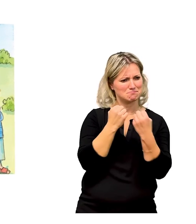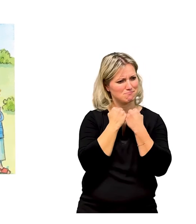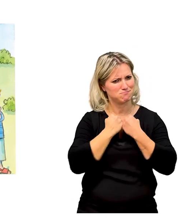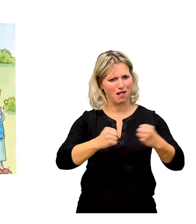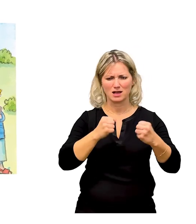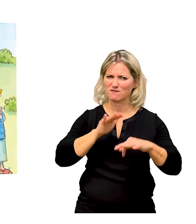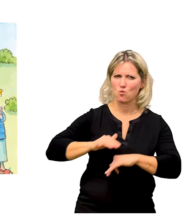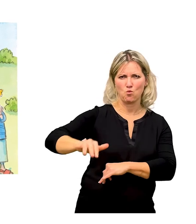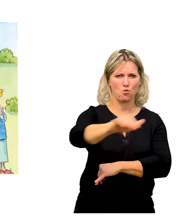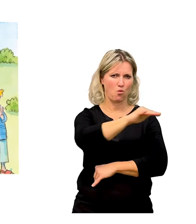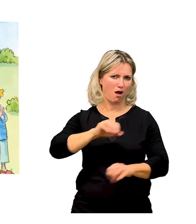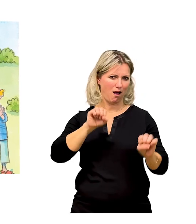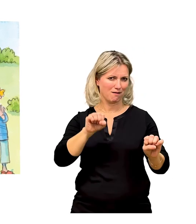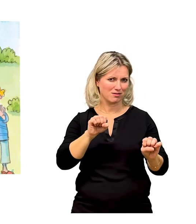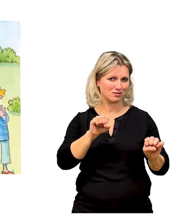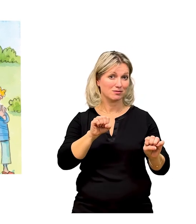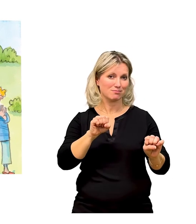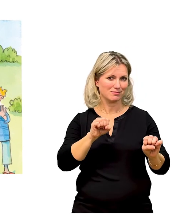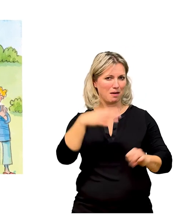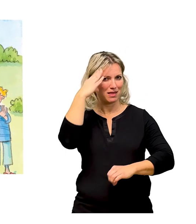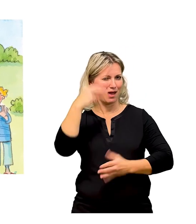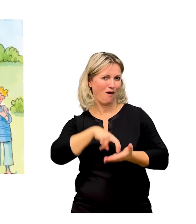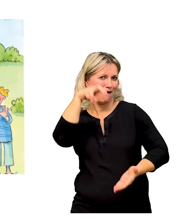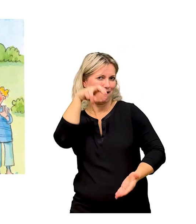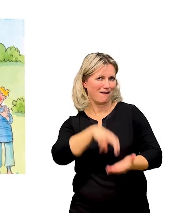ist Platz für alles, jubelt Matteo.